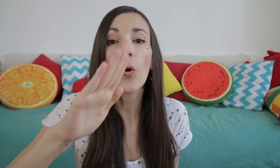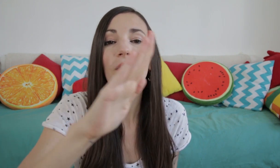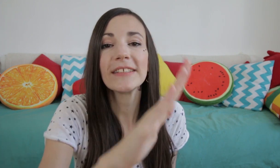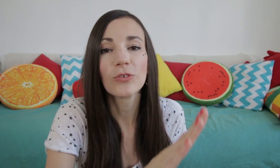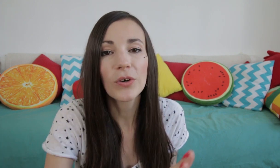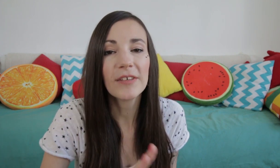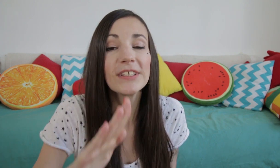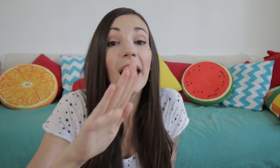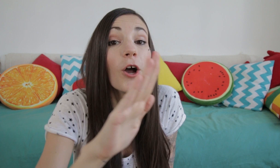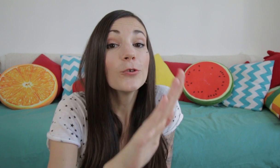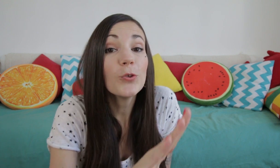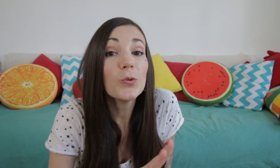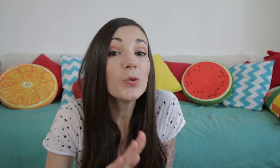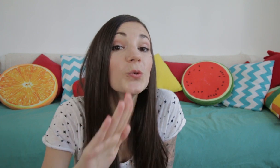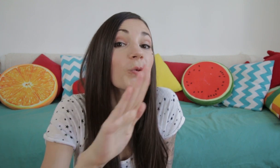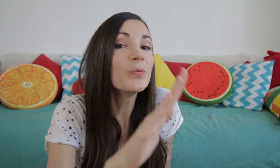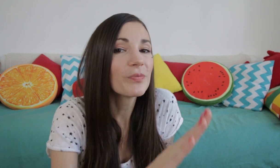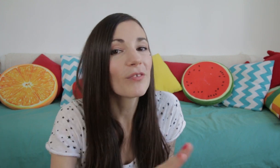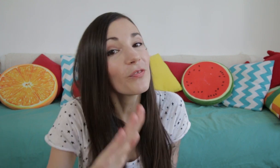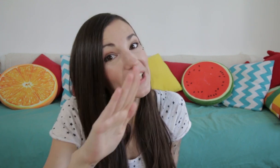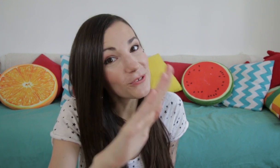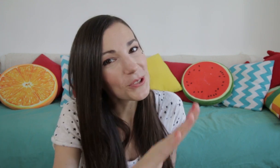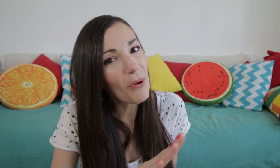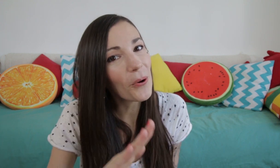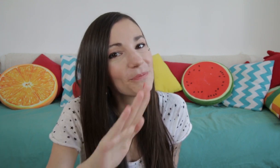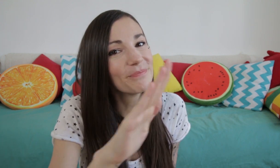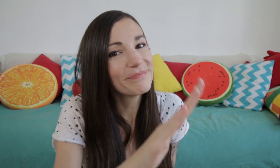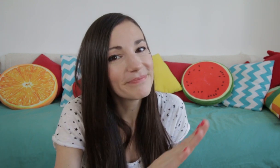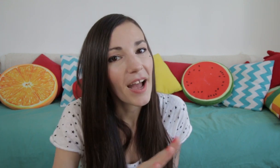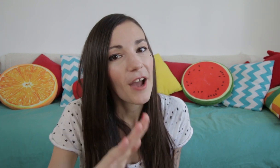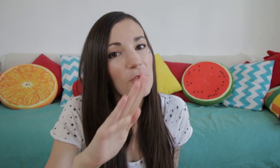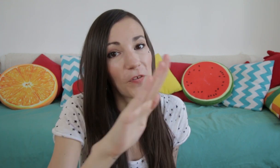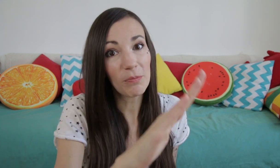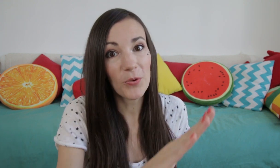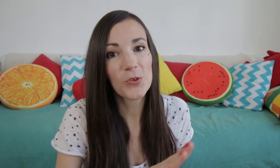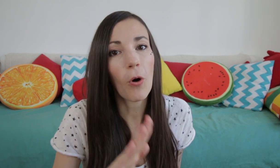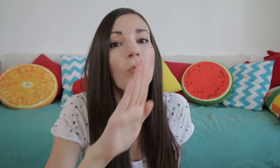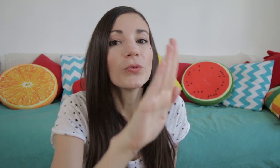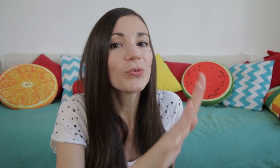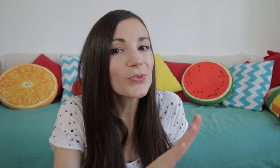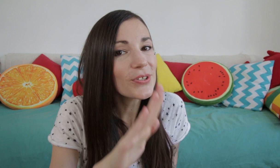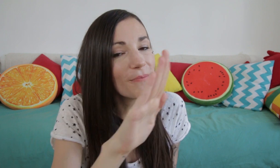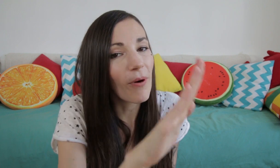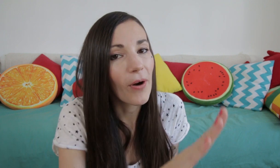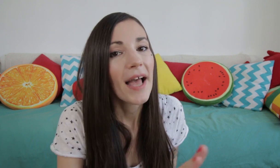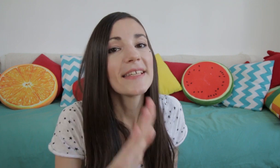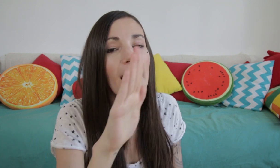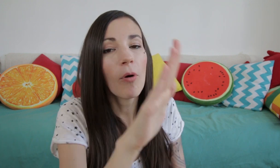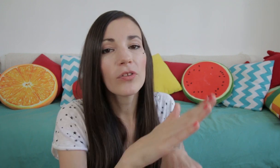rotation qui veut dire tout doux. Fais doucement. Vous faites plusieurs ronds, doucement. Ça montre